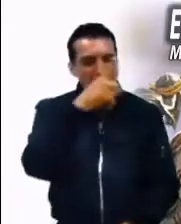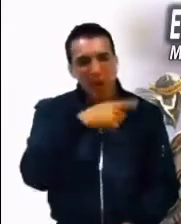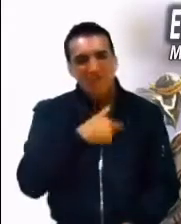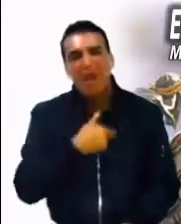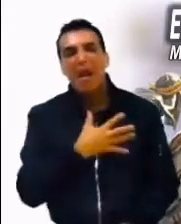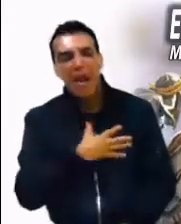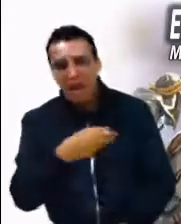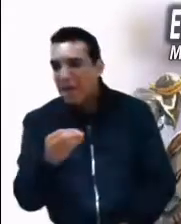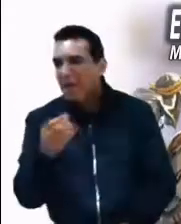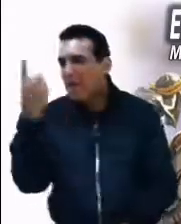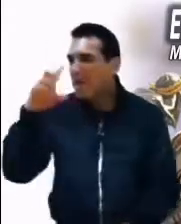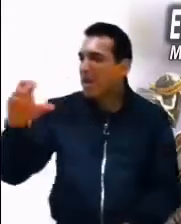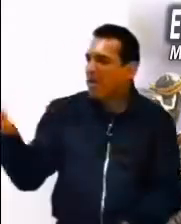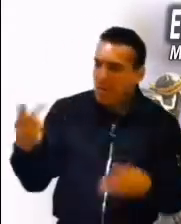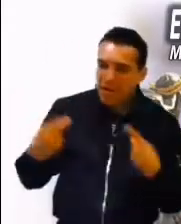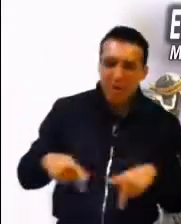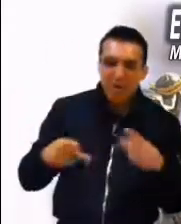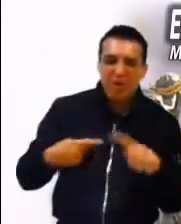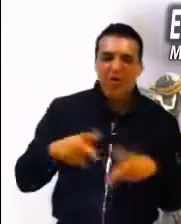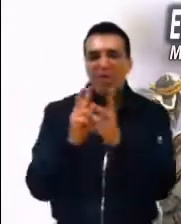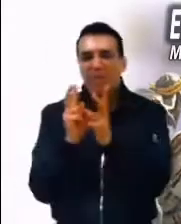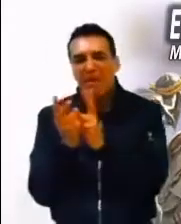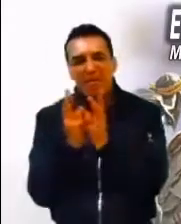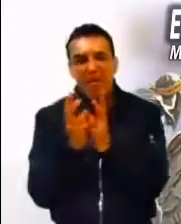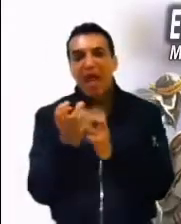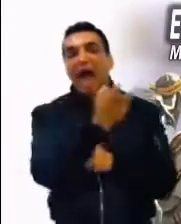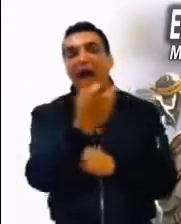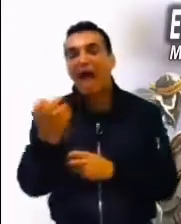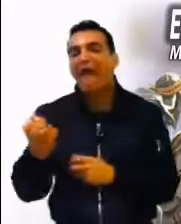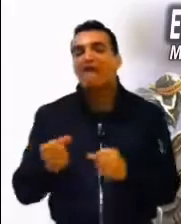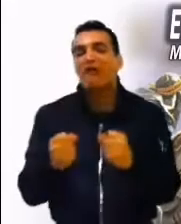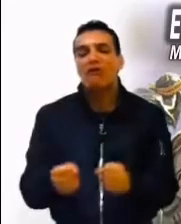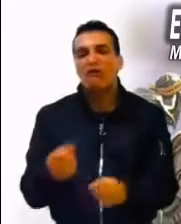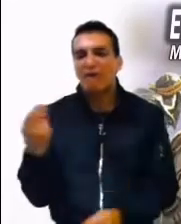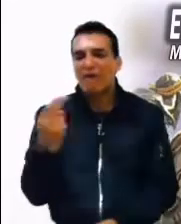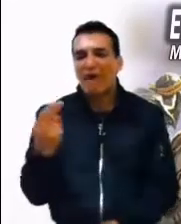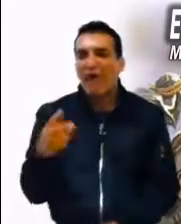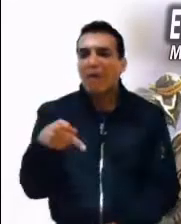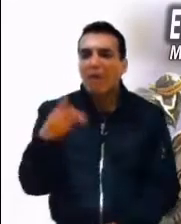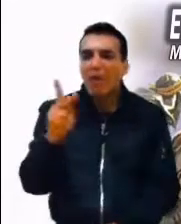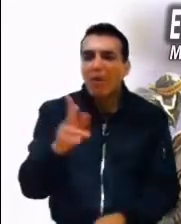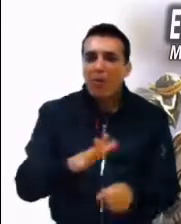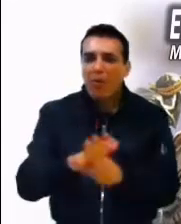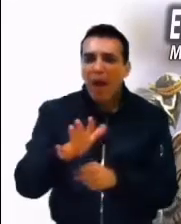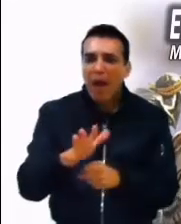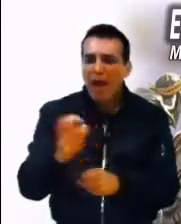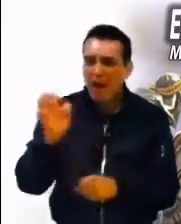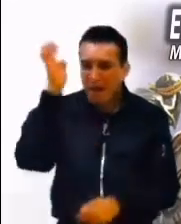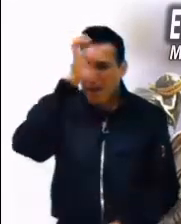al vecino, o a quienes consideramos lo necesitan. Sin embargo, la palabra de Dios está dirigida